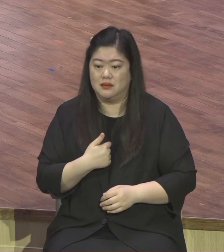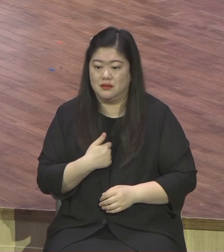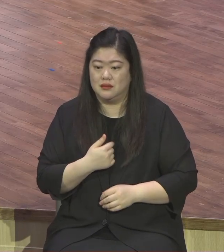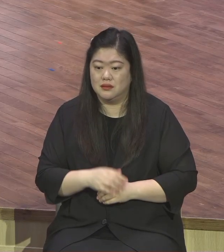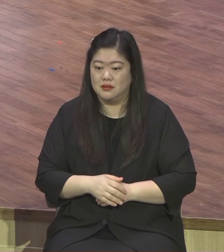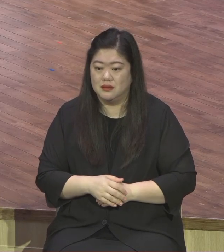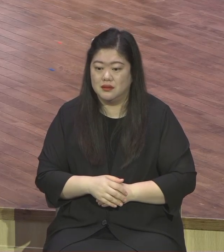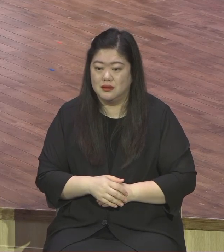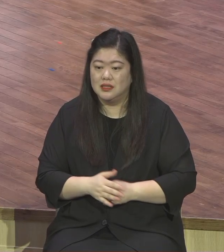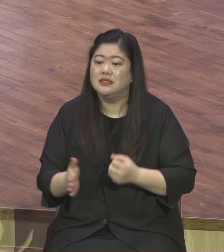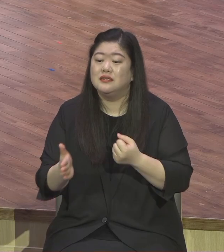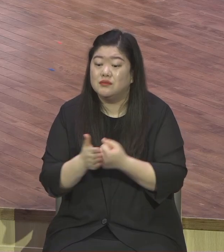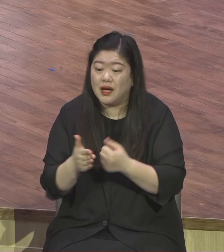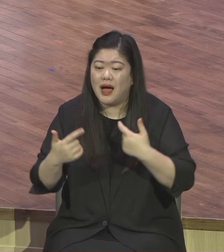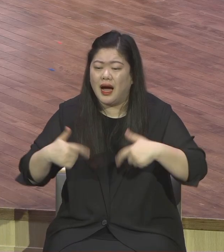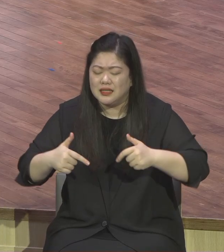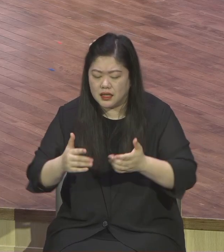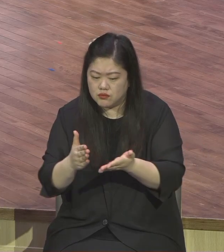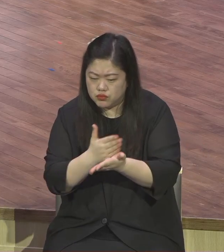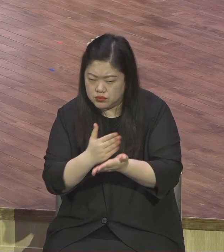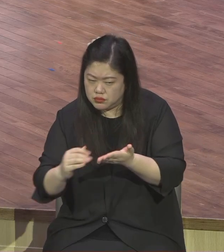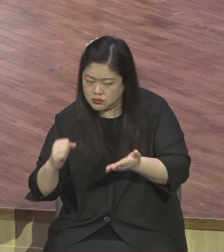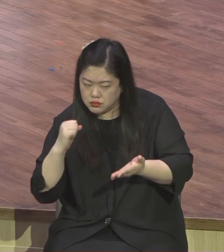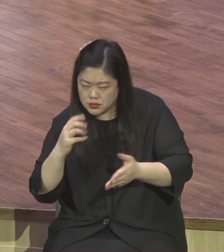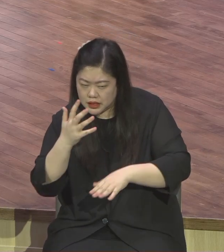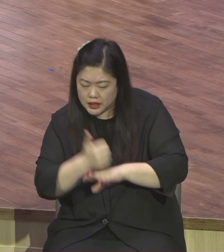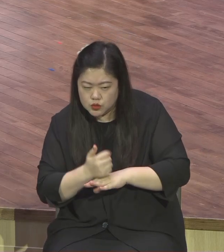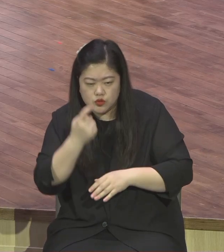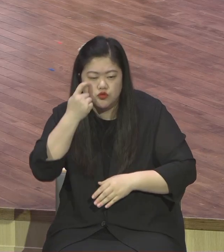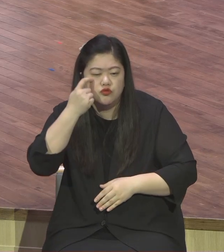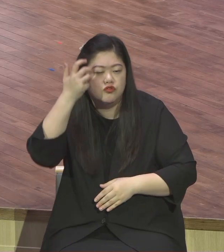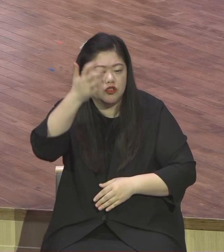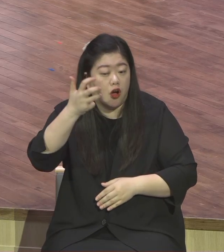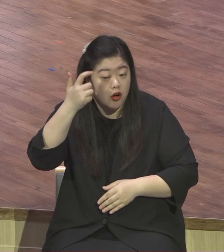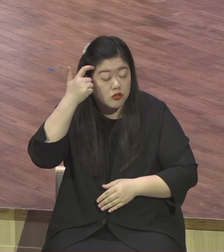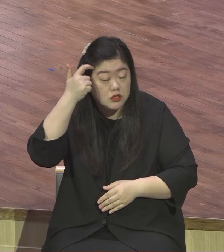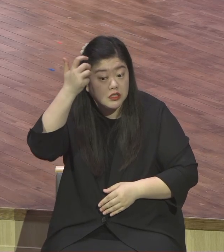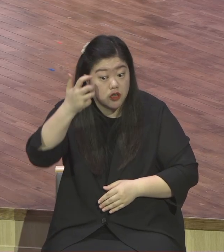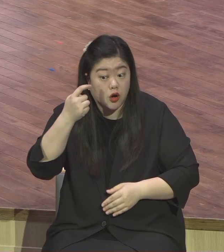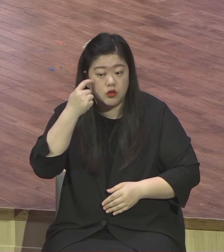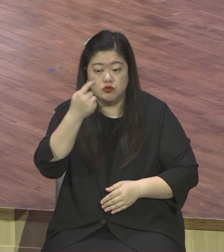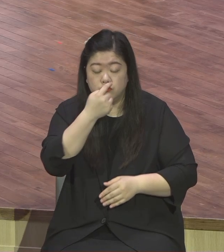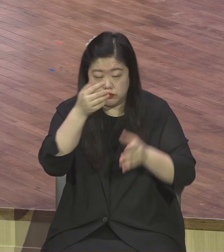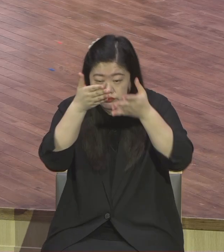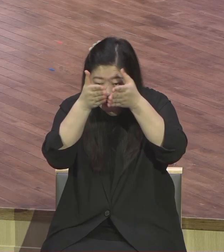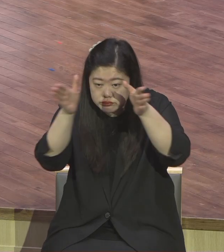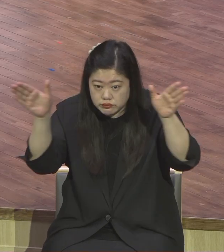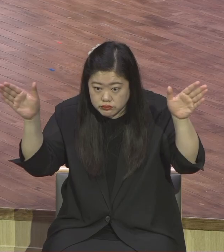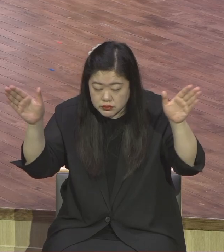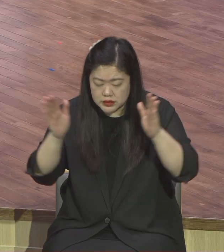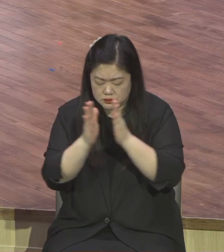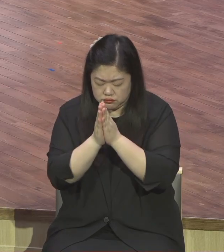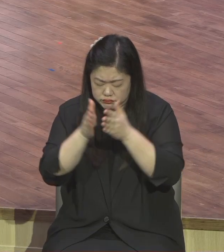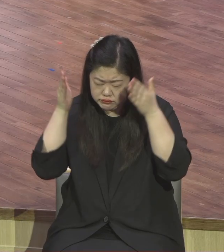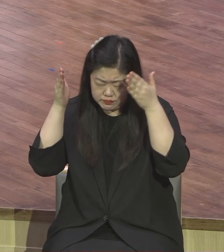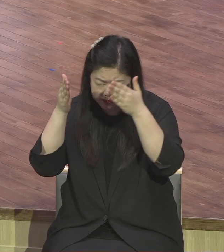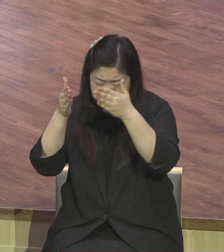살고 다 사는 길이란 말이에요 우리가 영적인 눈을 열고 절대 믿음의 기도를 하면 하나님의 스케일을